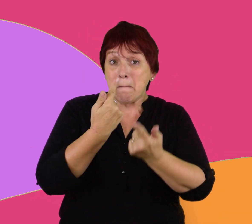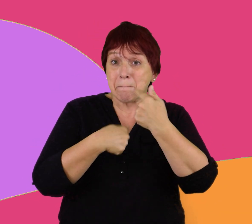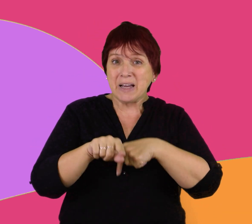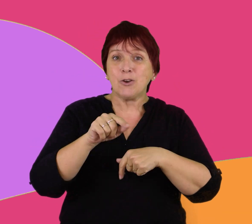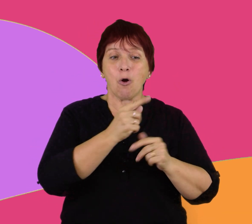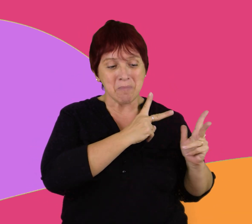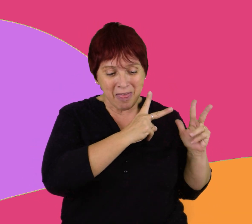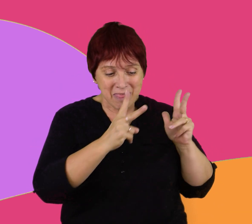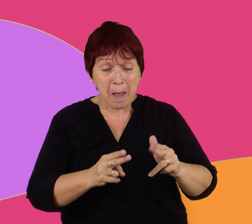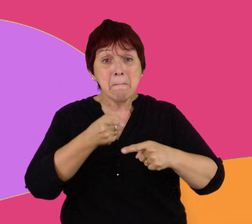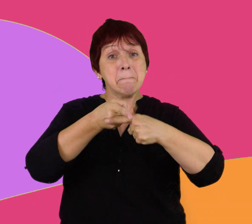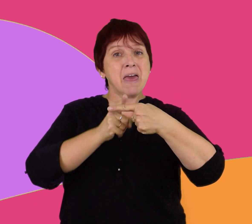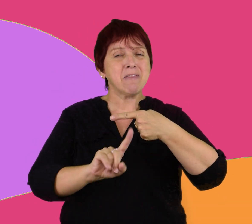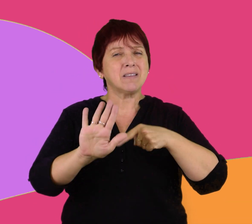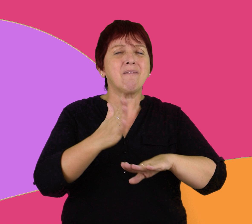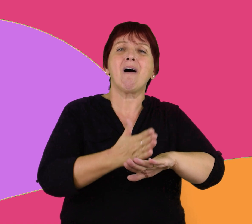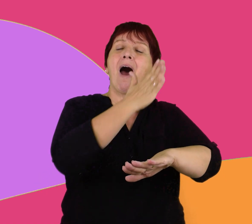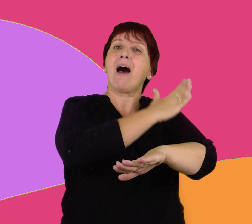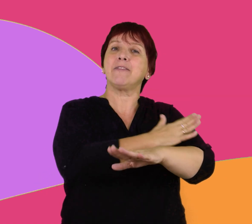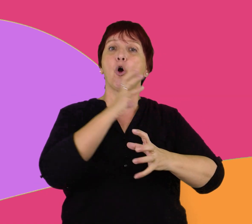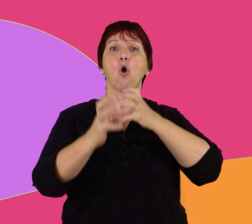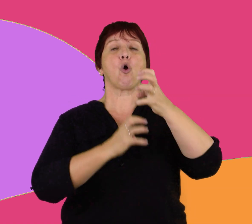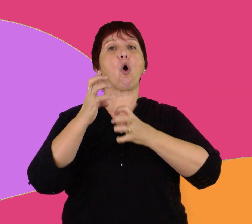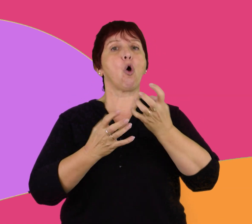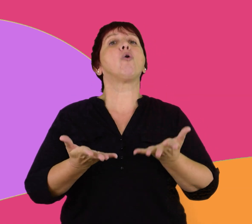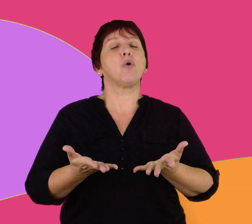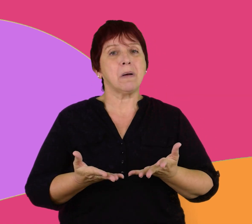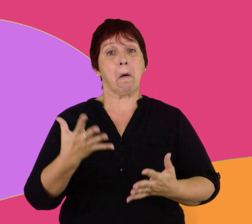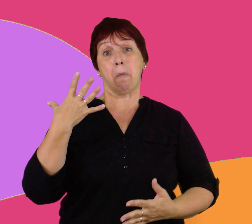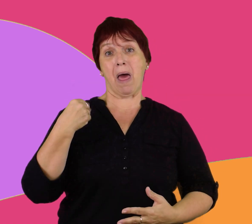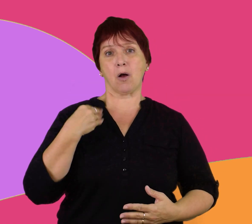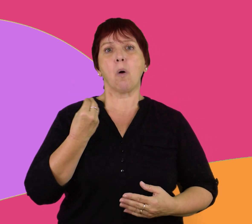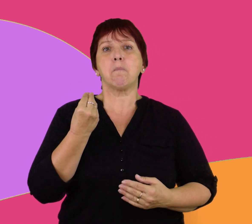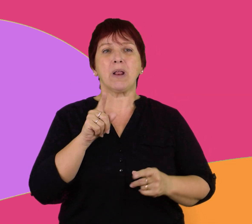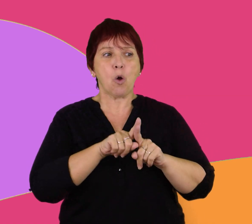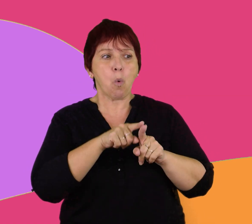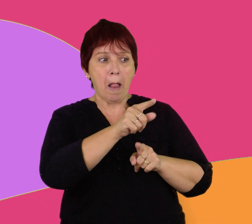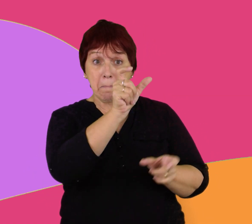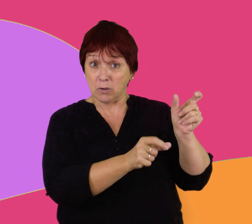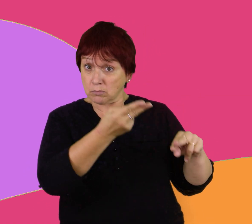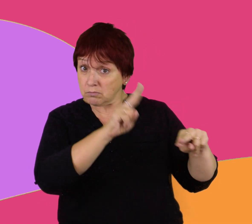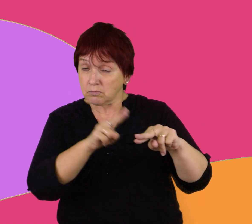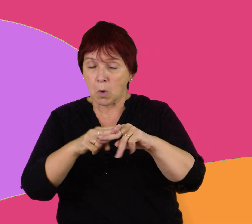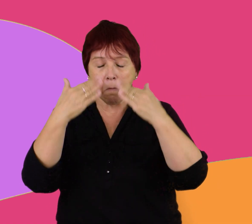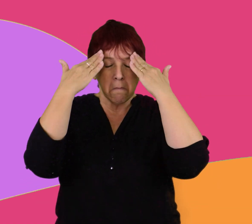aunque durante la Edad Media Europea lo era el blanco, asociado con la palidez de la muerte.